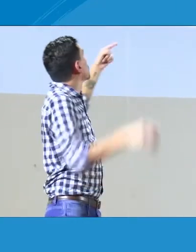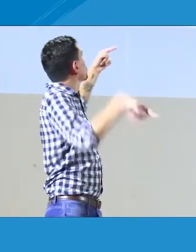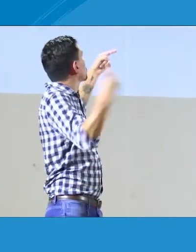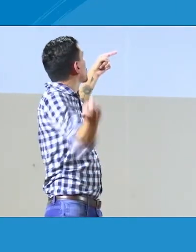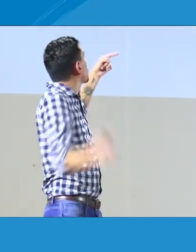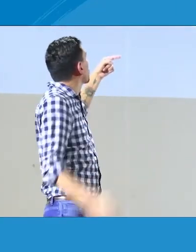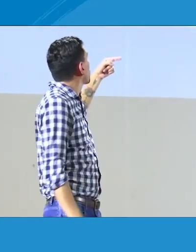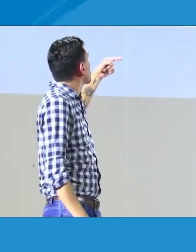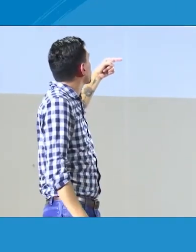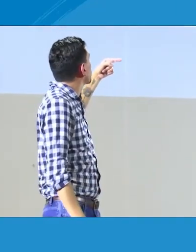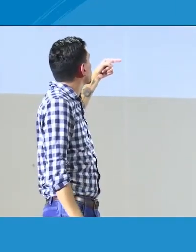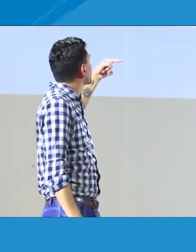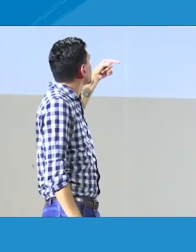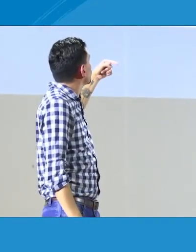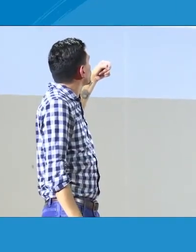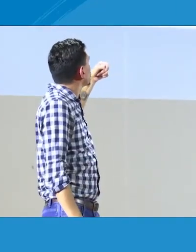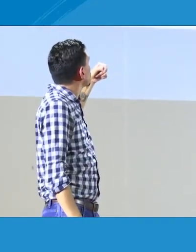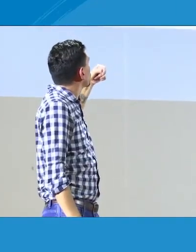domicilio de la persona. La siguiente, por favor.